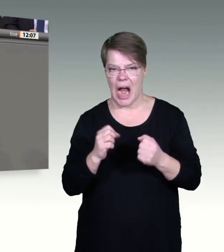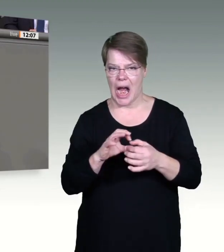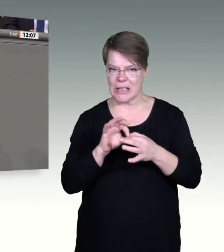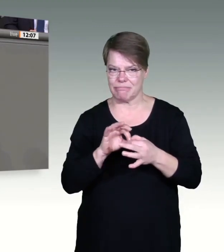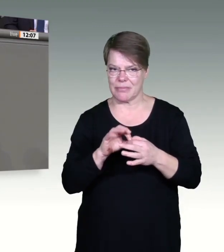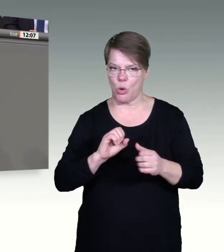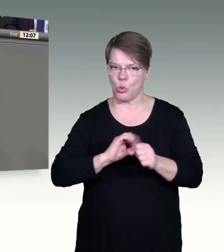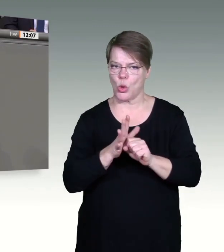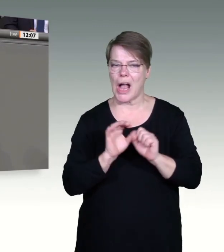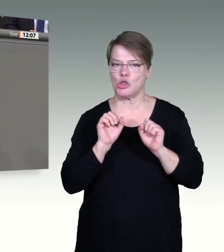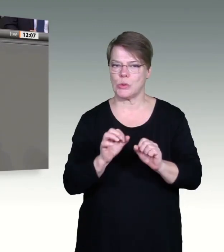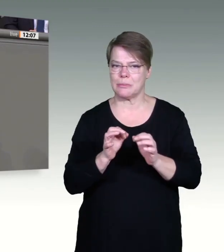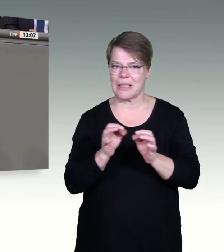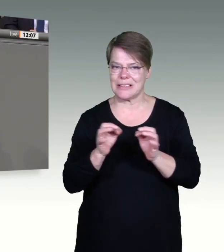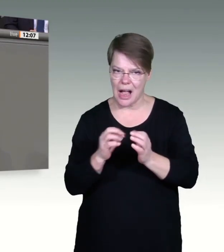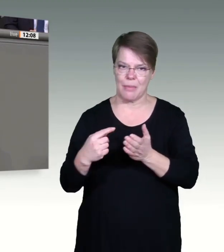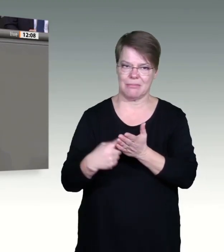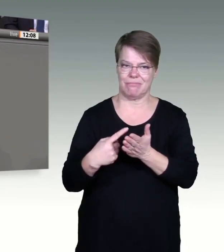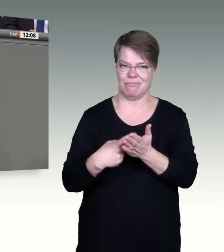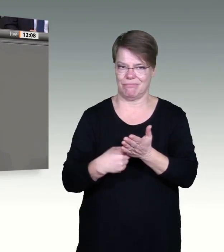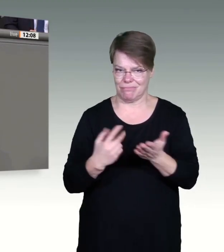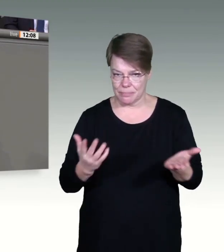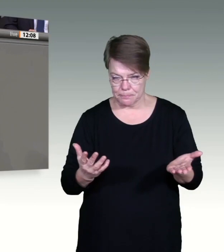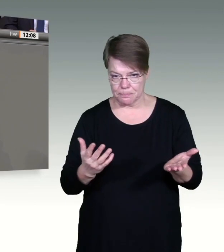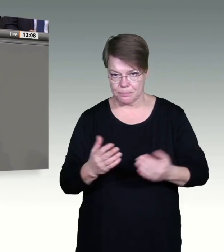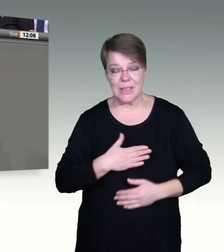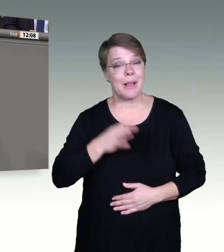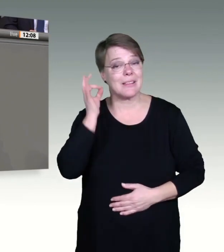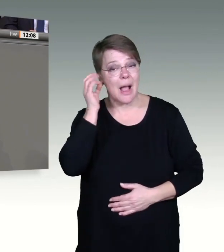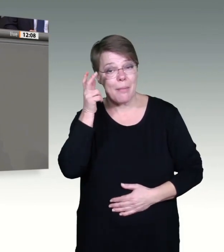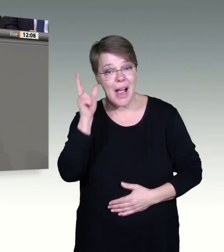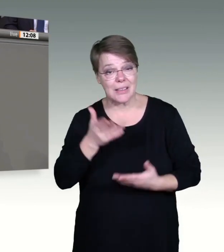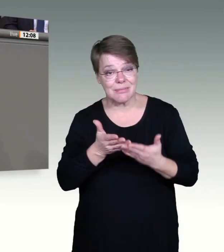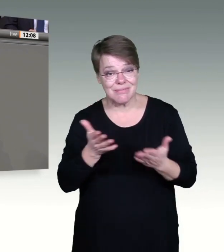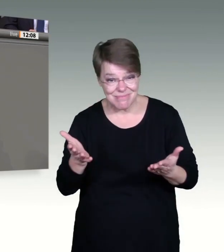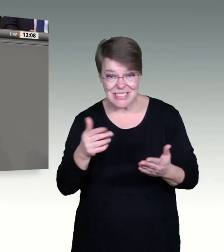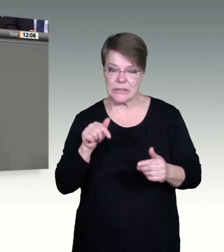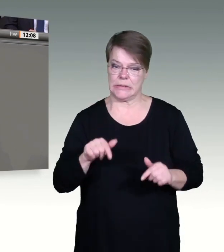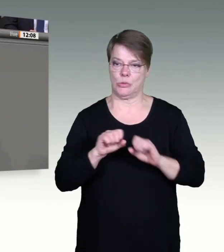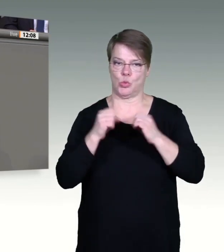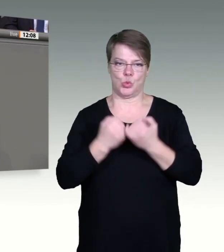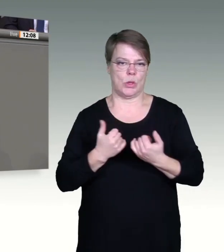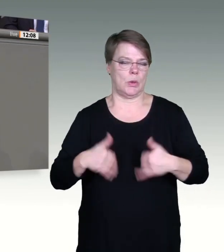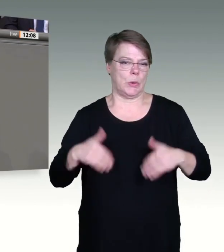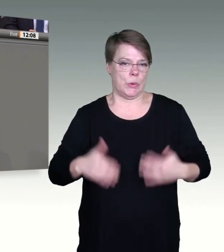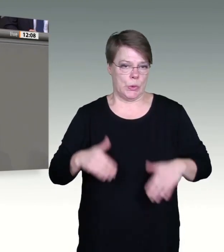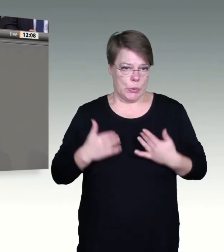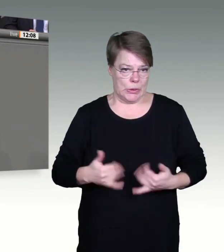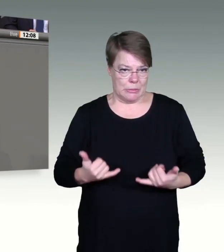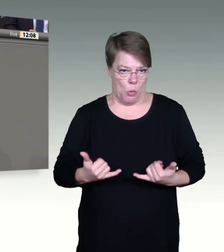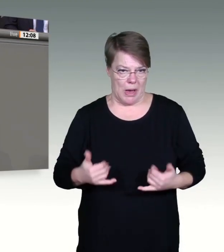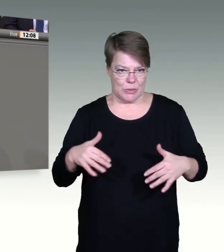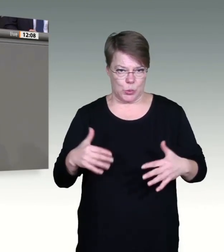Lage ist nach wie vor sehr besorgniserregend. 36 000 Neuinfektionen, 4